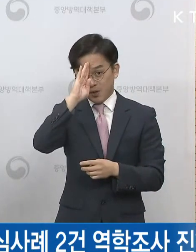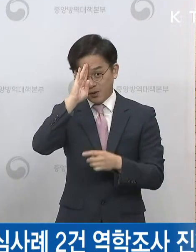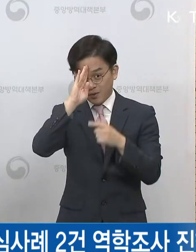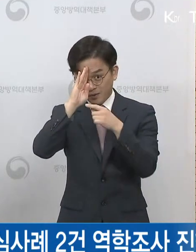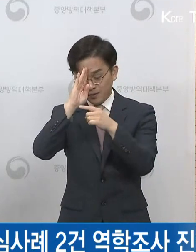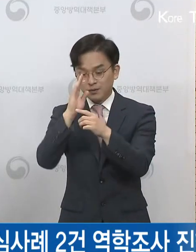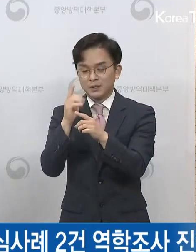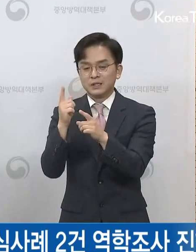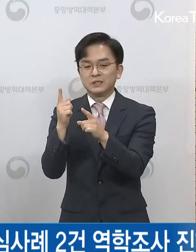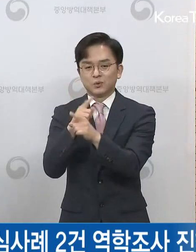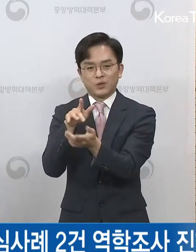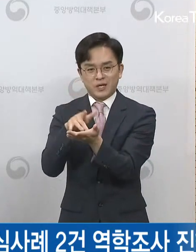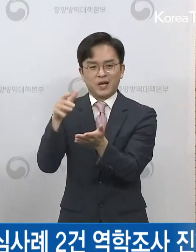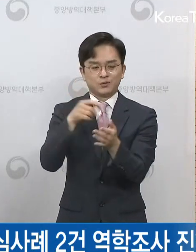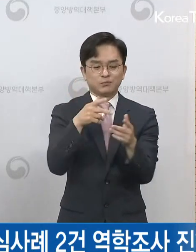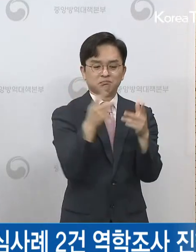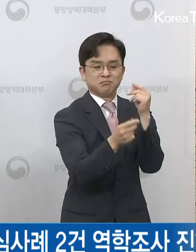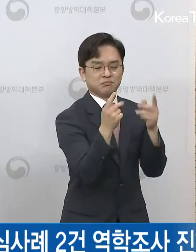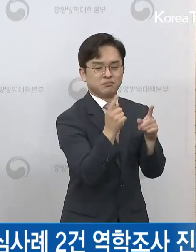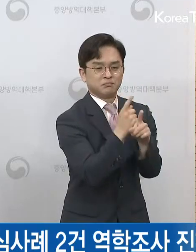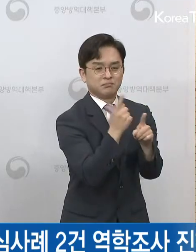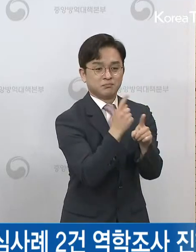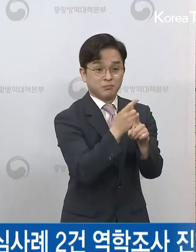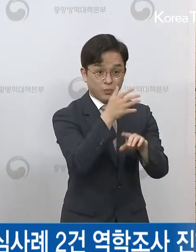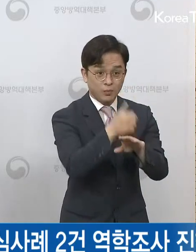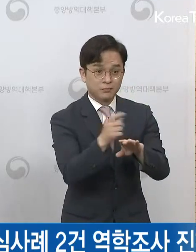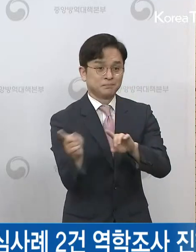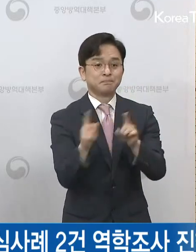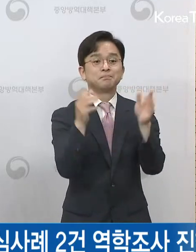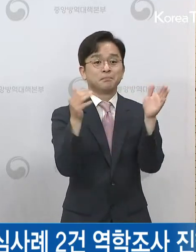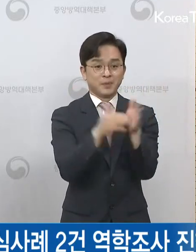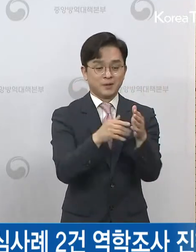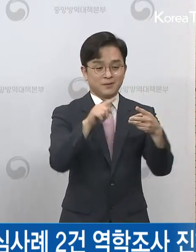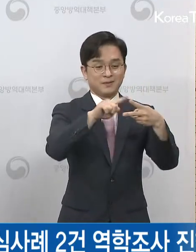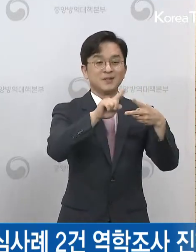퇴원, 한 분은 퇴원 예정인 그런 상태가 되겠습니다.